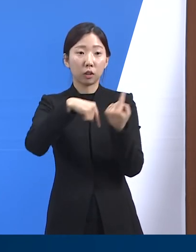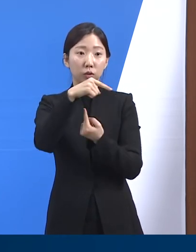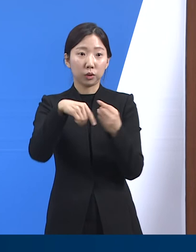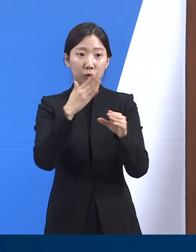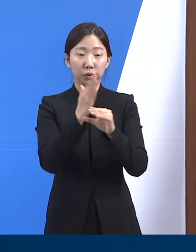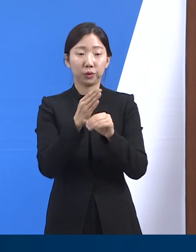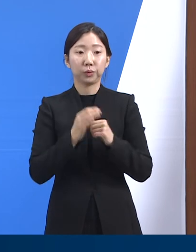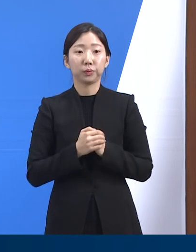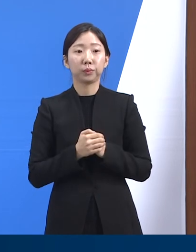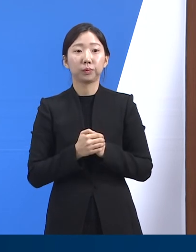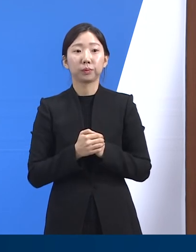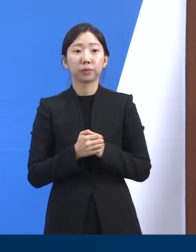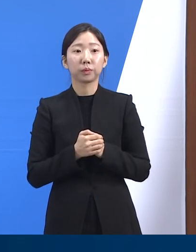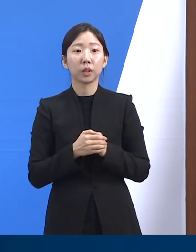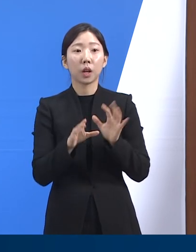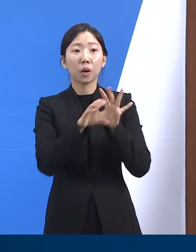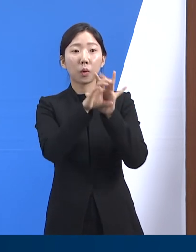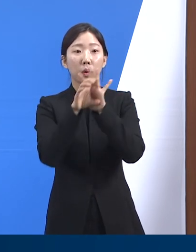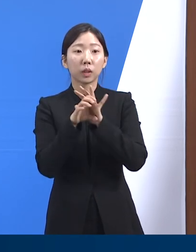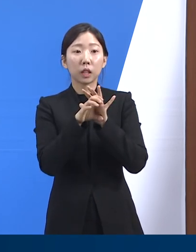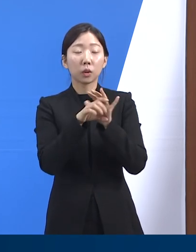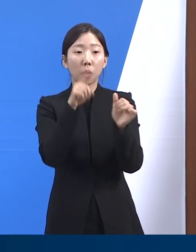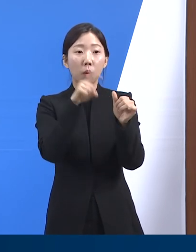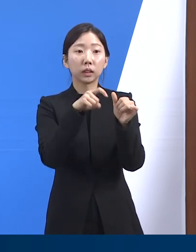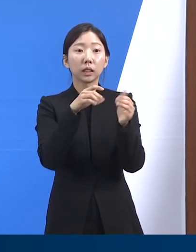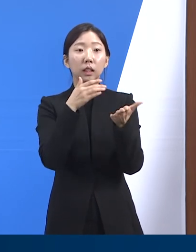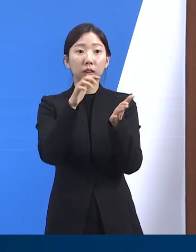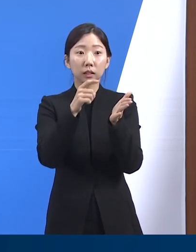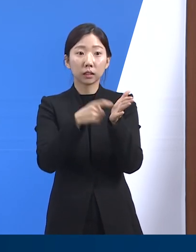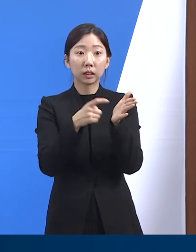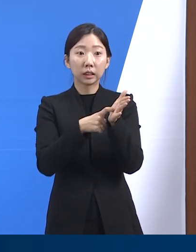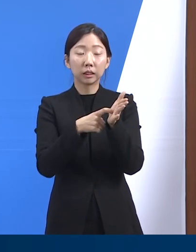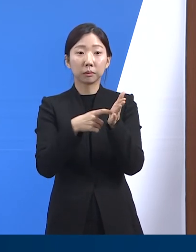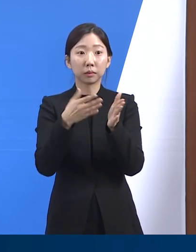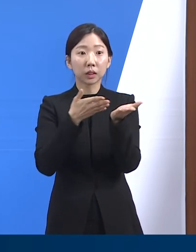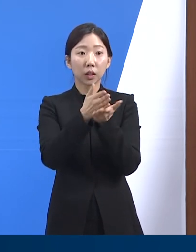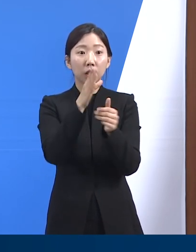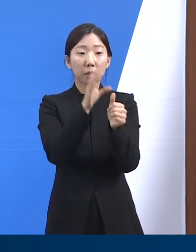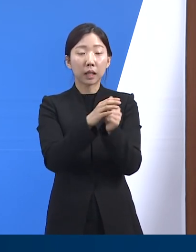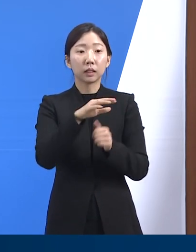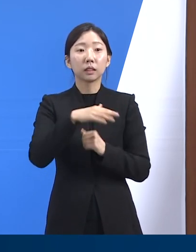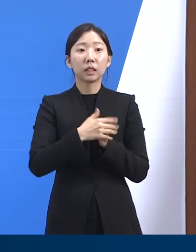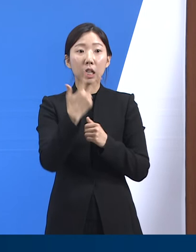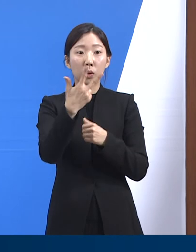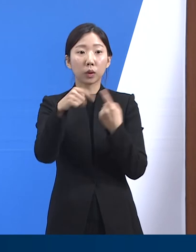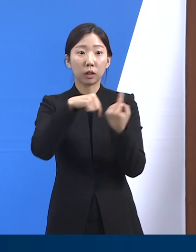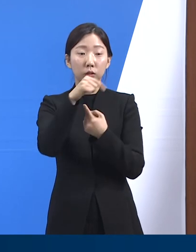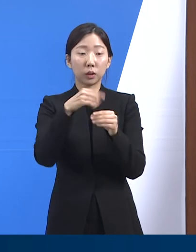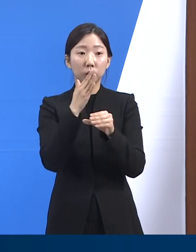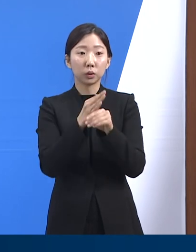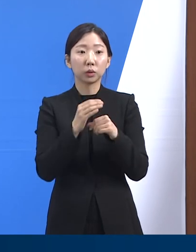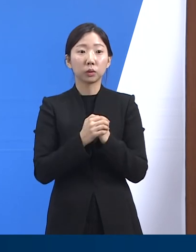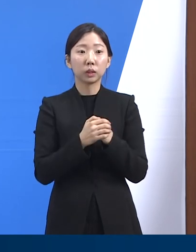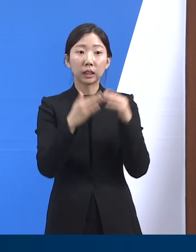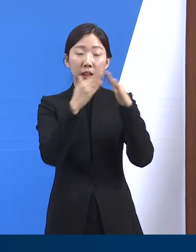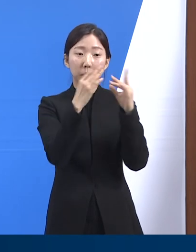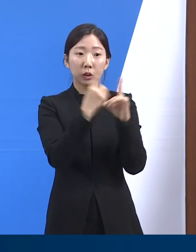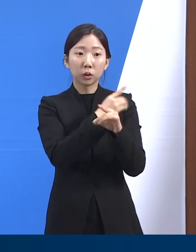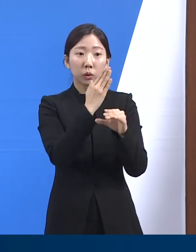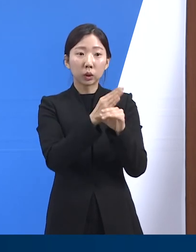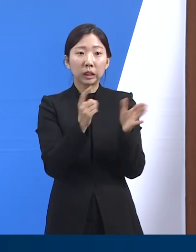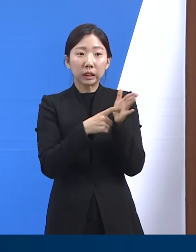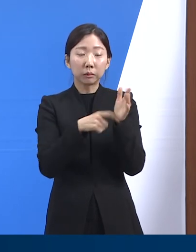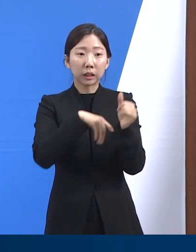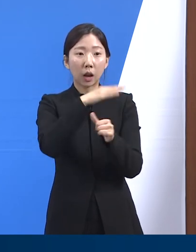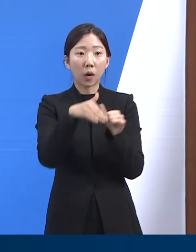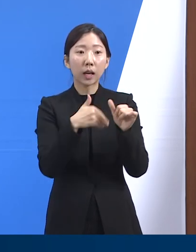있습니다. 코로나19 확진자 전담 응급실은 7개소를 운영하고 있습니다. 경기도는 재택치료 중 응급사항에